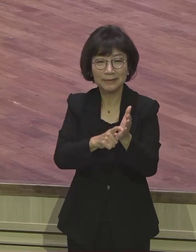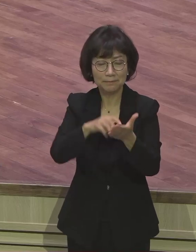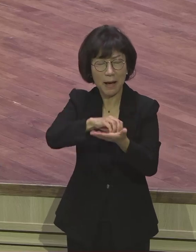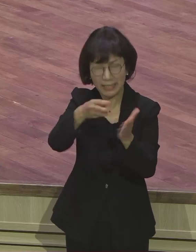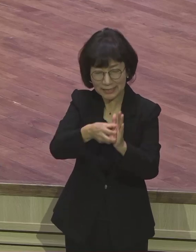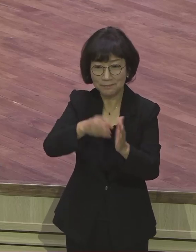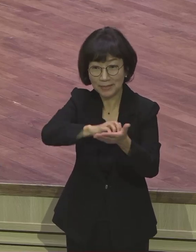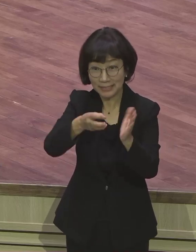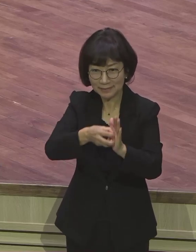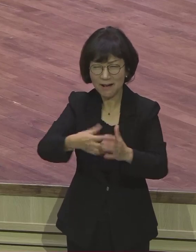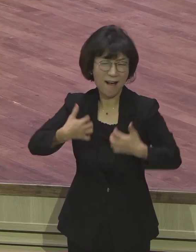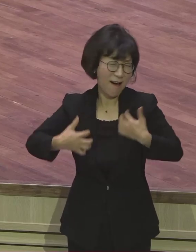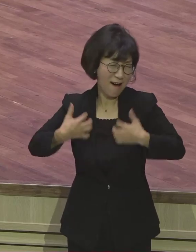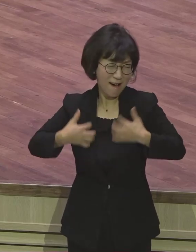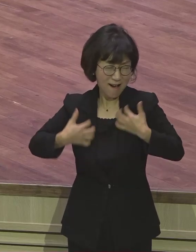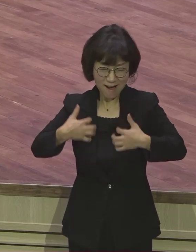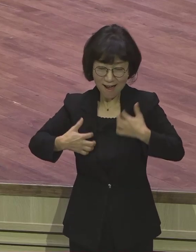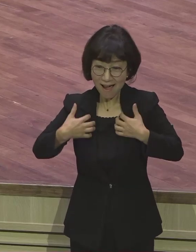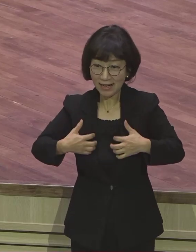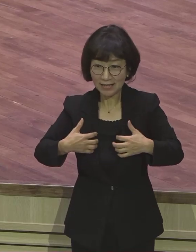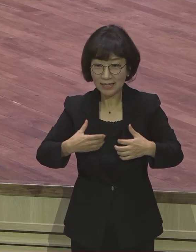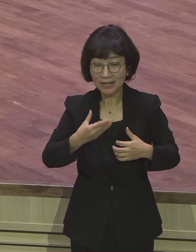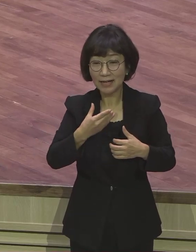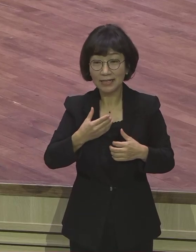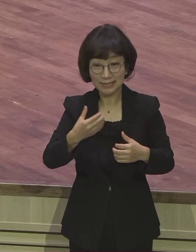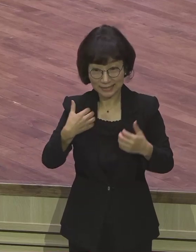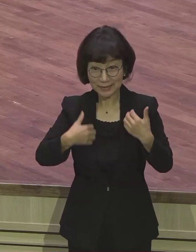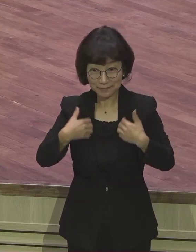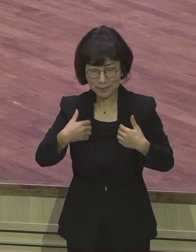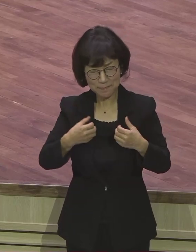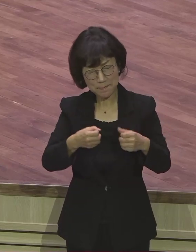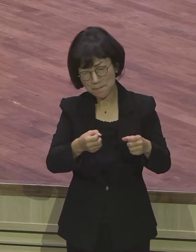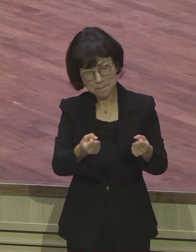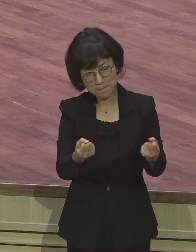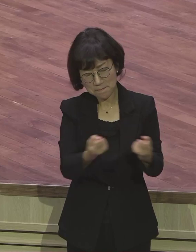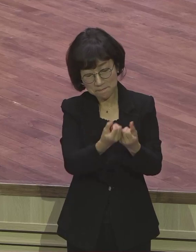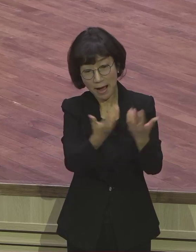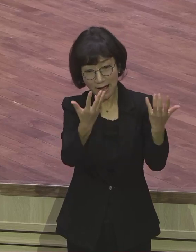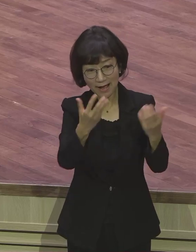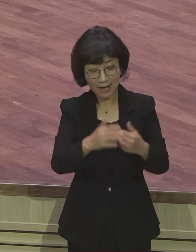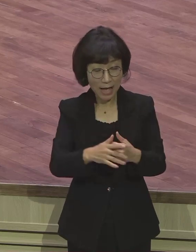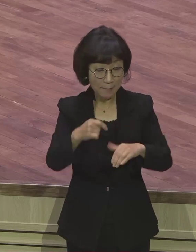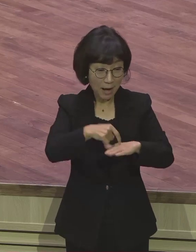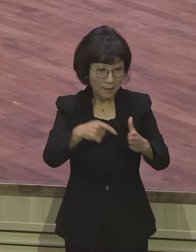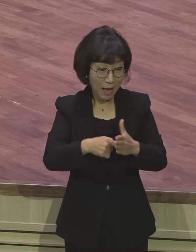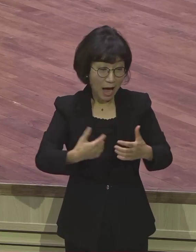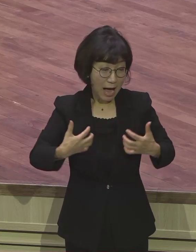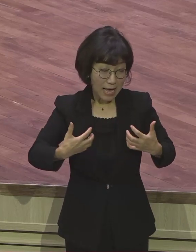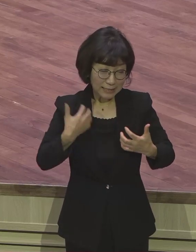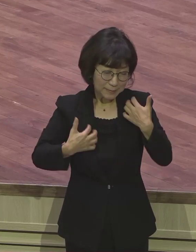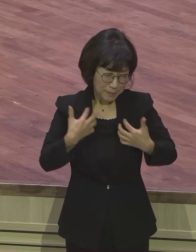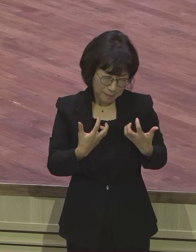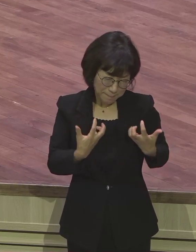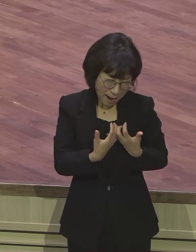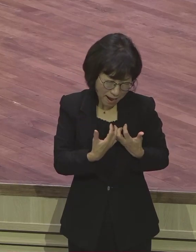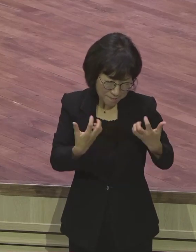이것이 있다고 하면 그것을 말하지 않을 수 없죠. 내 마음의 기뻄이 있는데 내 마음의 감격이 있는데